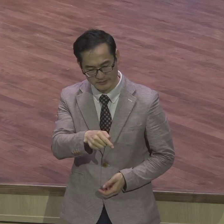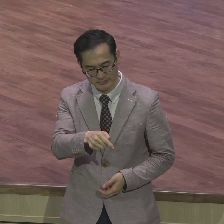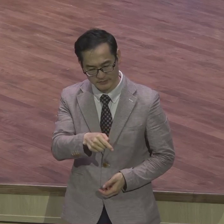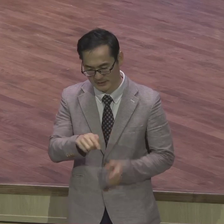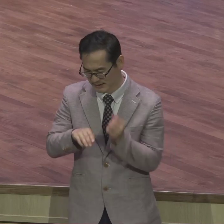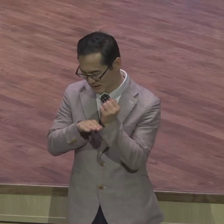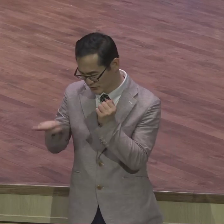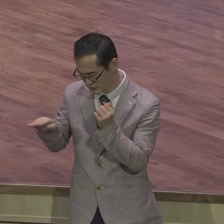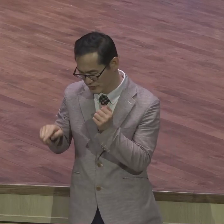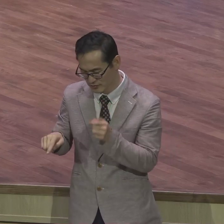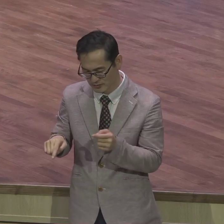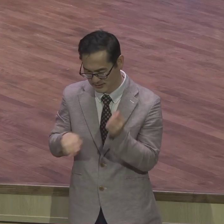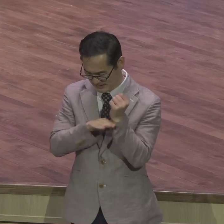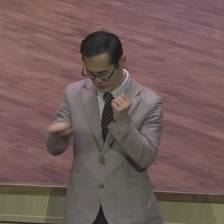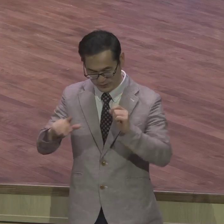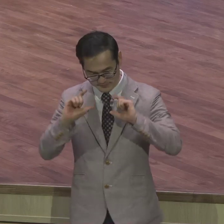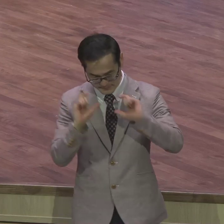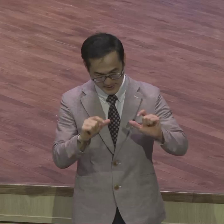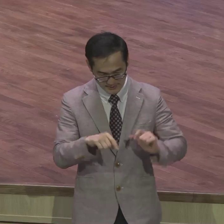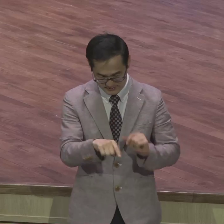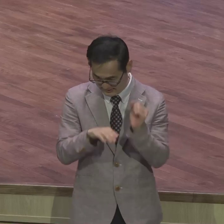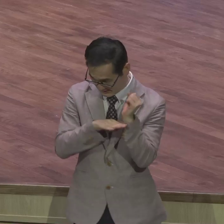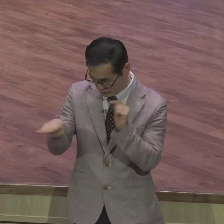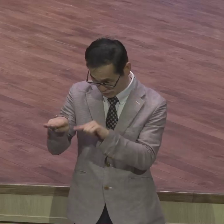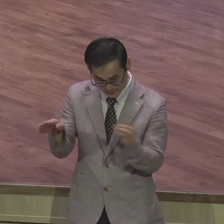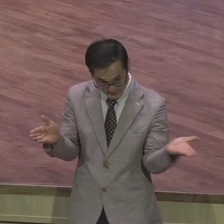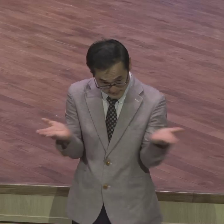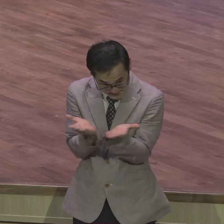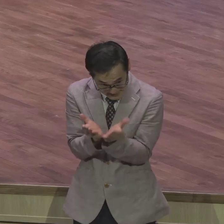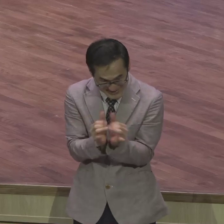사람만 특사로 석방됩니다